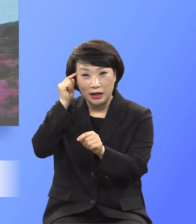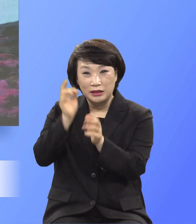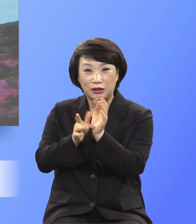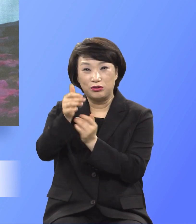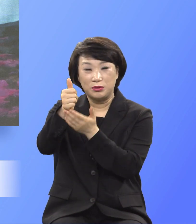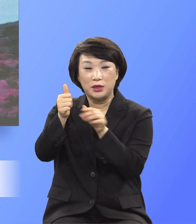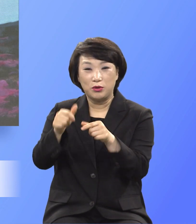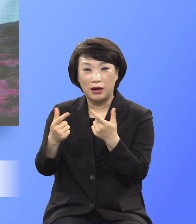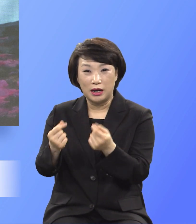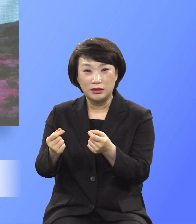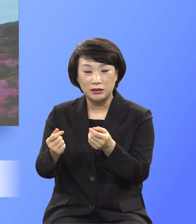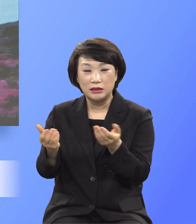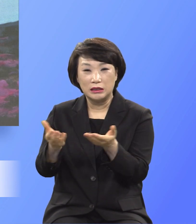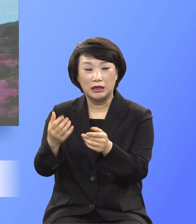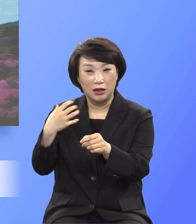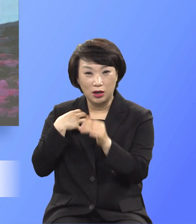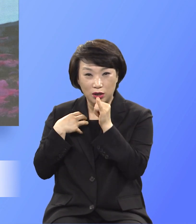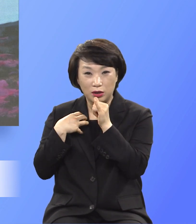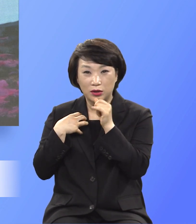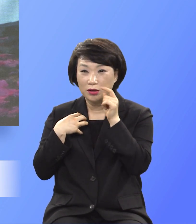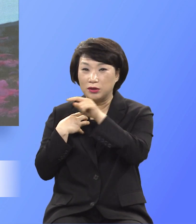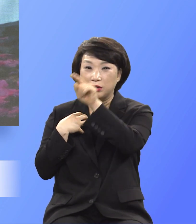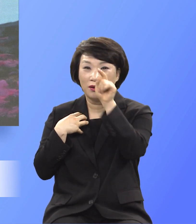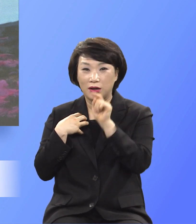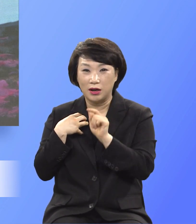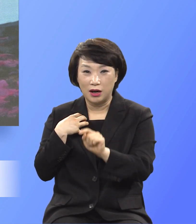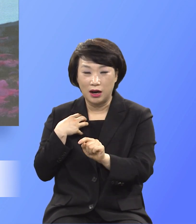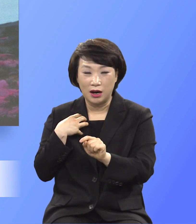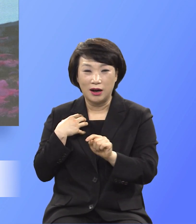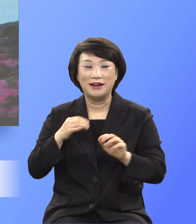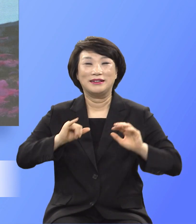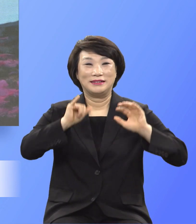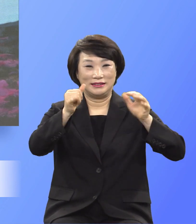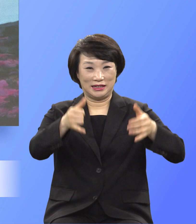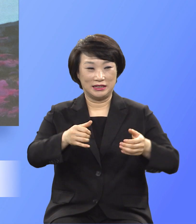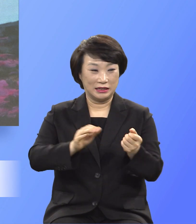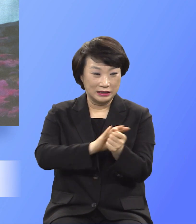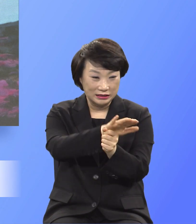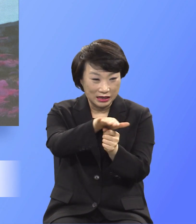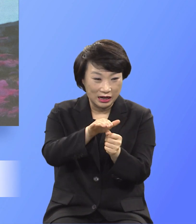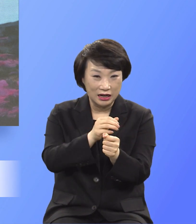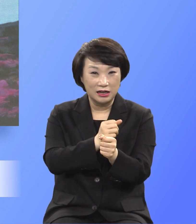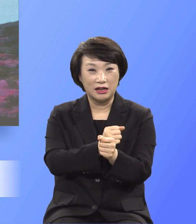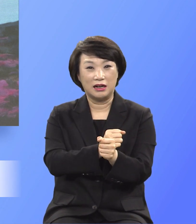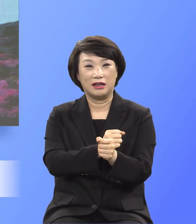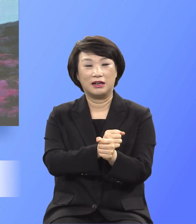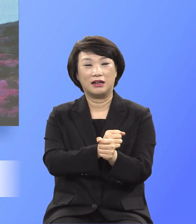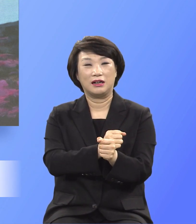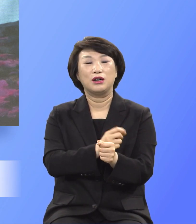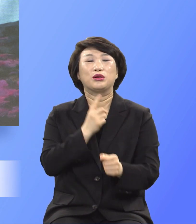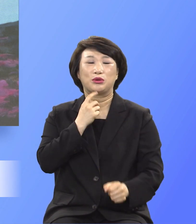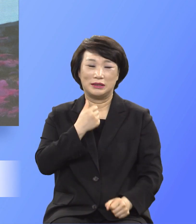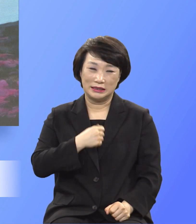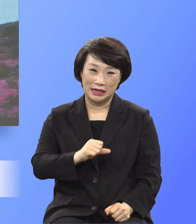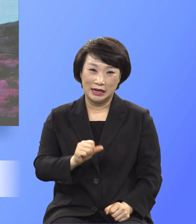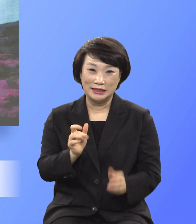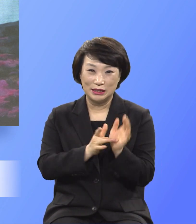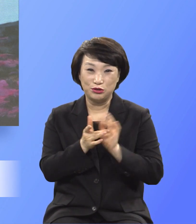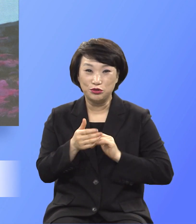진행하셨느냐 이 세상을 사랑하사 독생자를 주셨으며